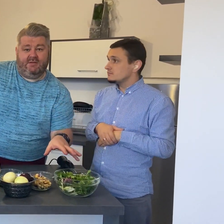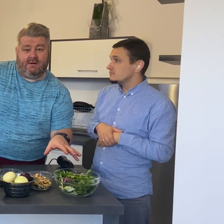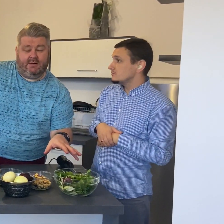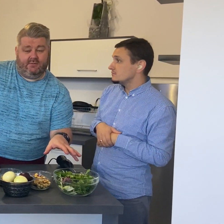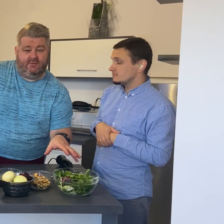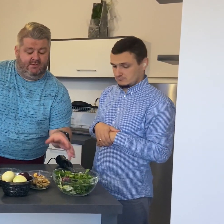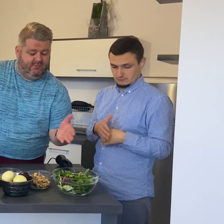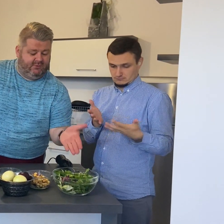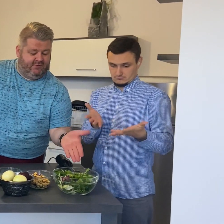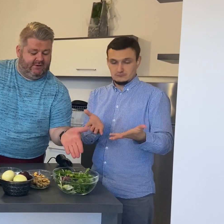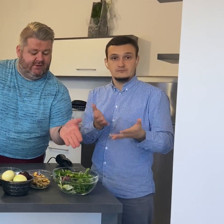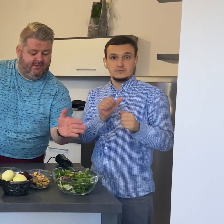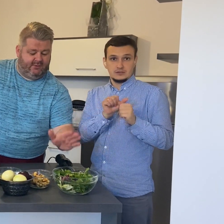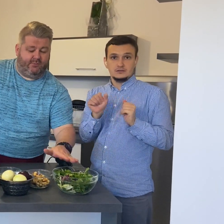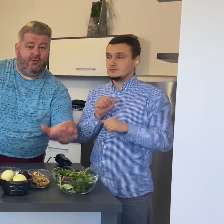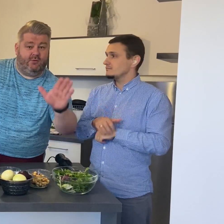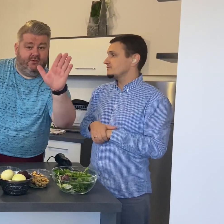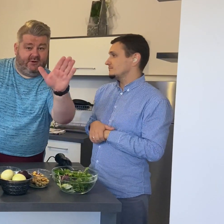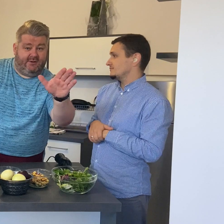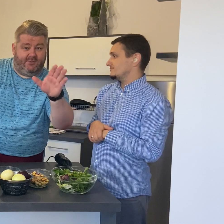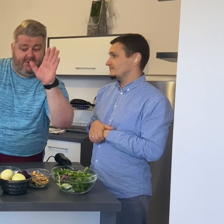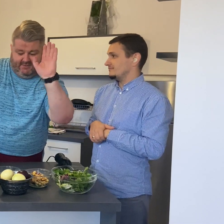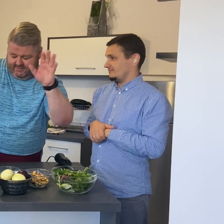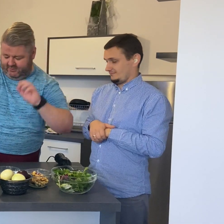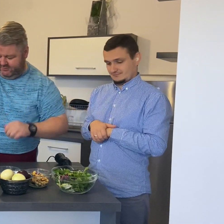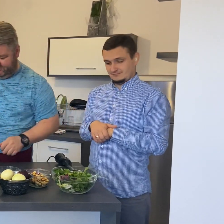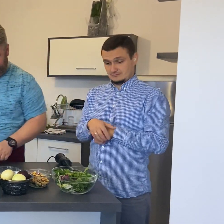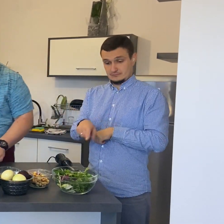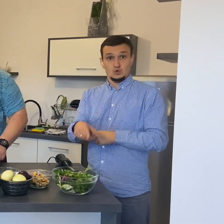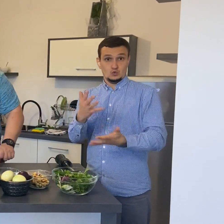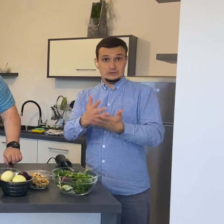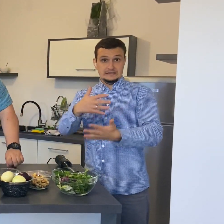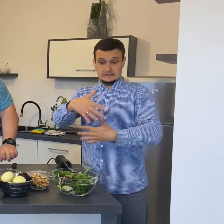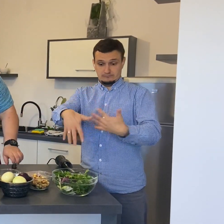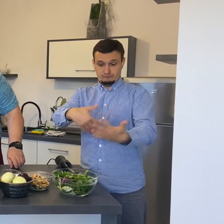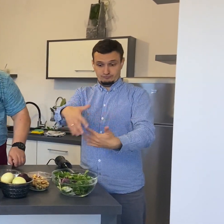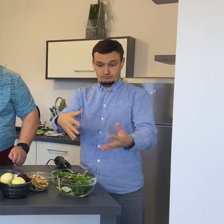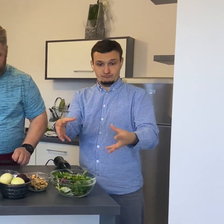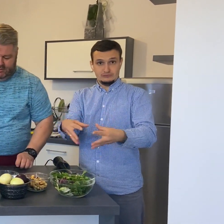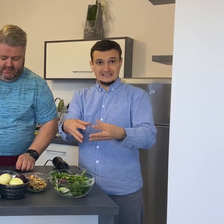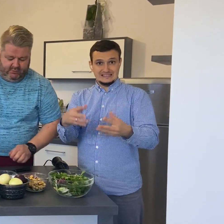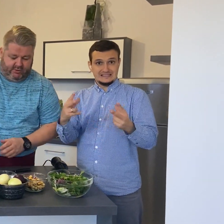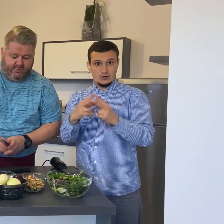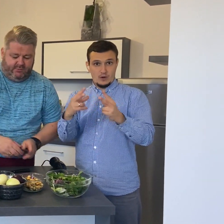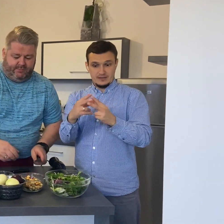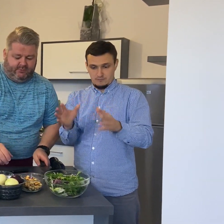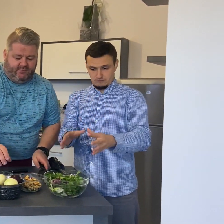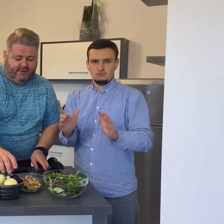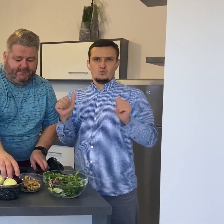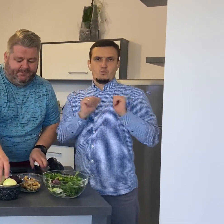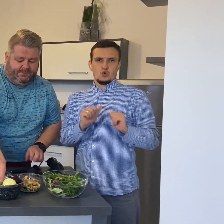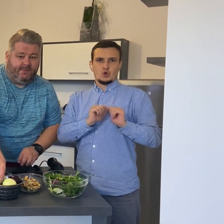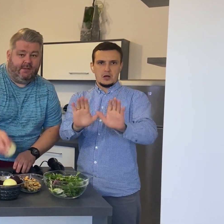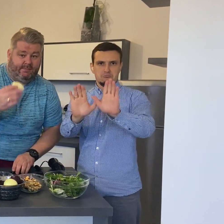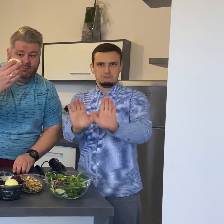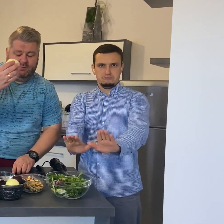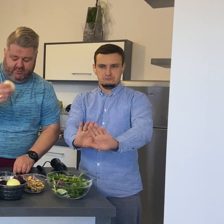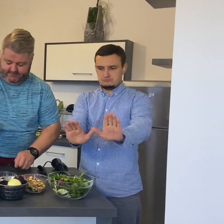sałat przygotowany z roszponką. Czekaj sobie na resztę składników. Do tego będziemy potrzebowali białą cebulę.